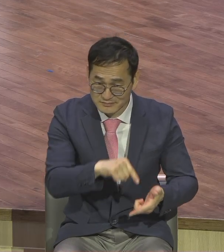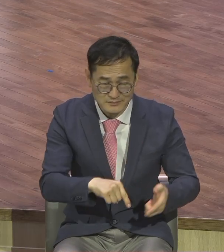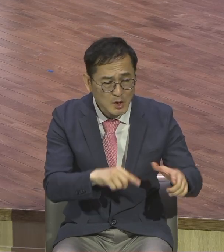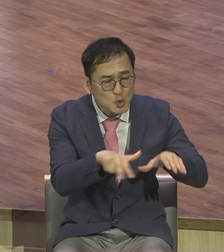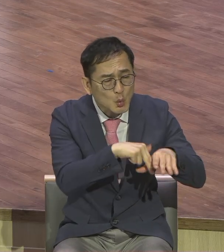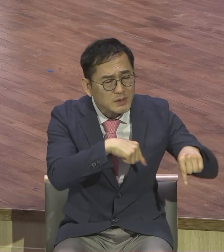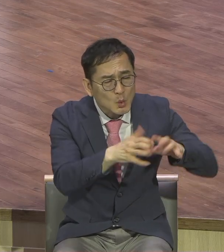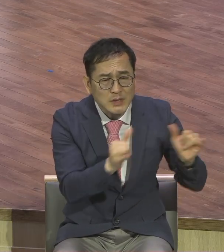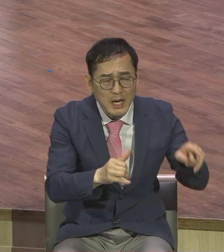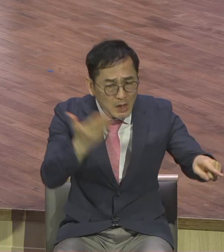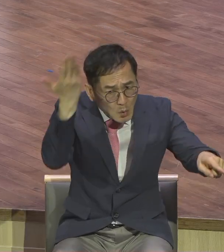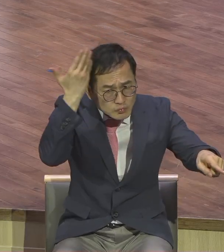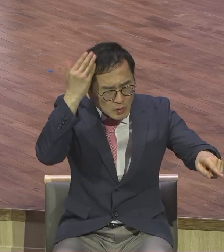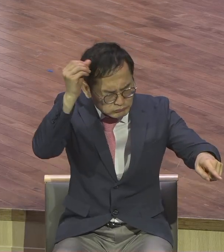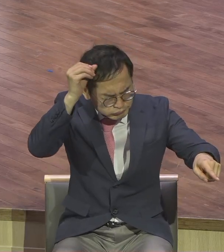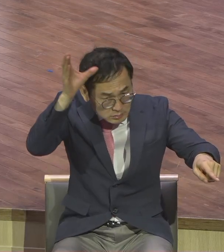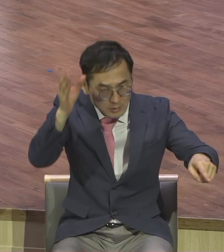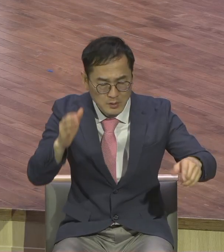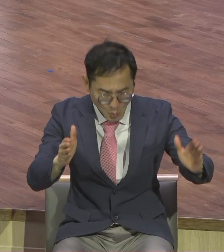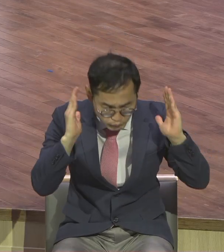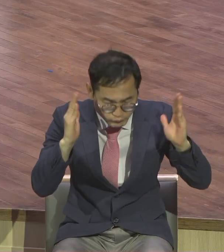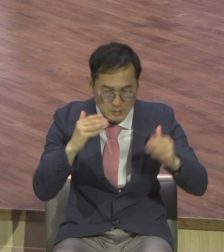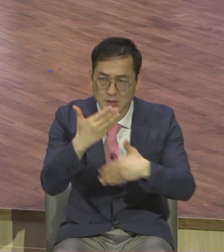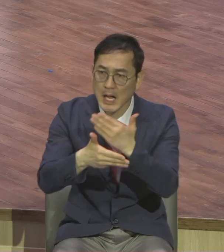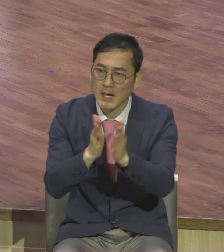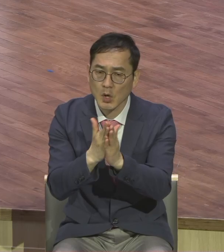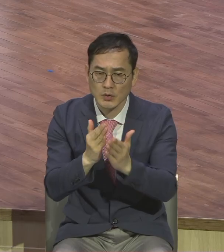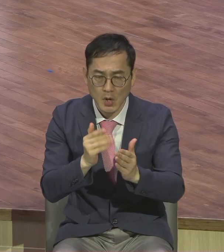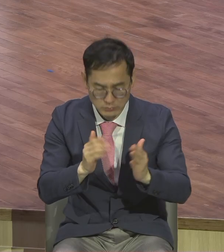자타가 인정합니다. 공부만 안 했습니다. 많이 읽었습니다. 그러나